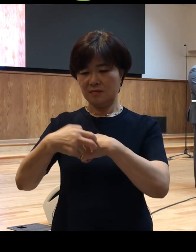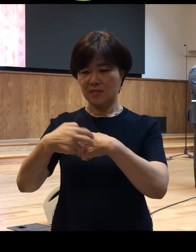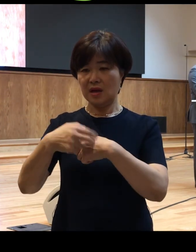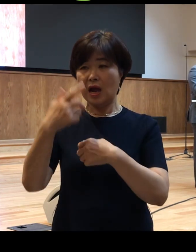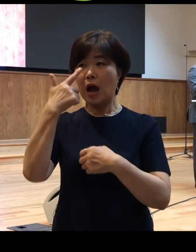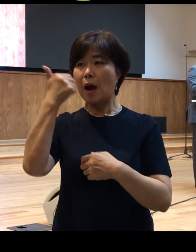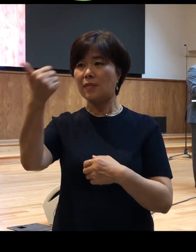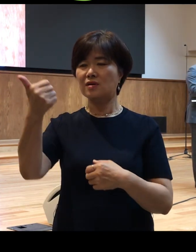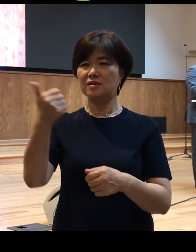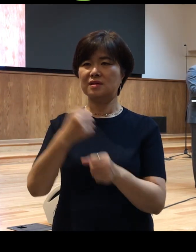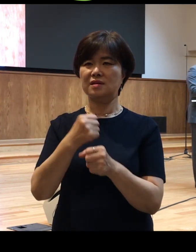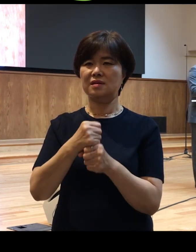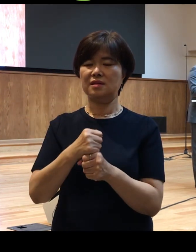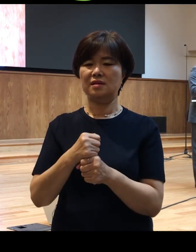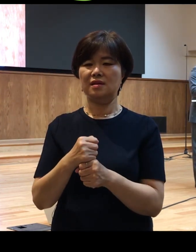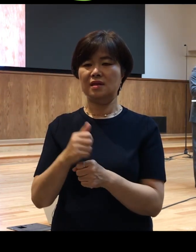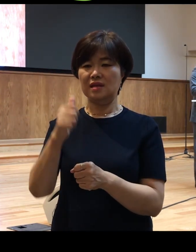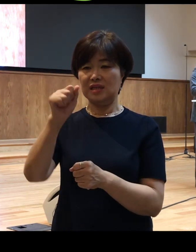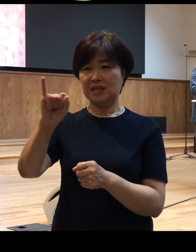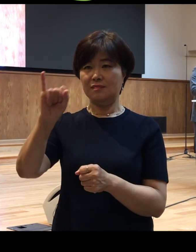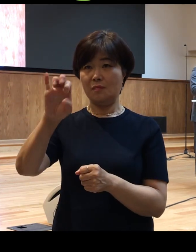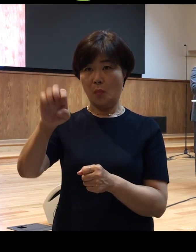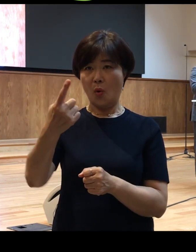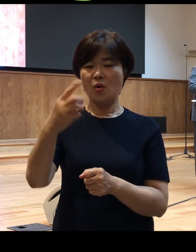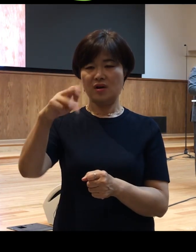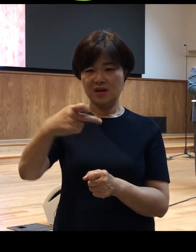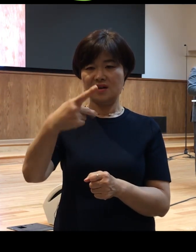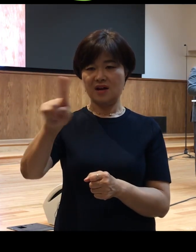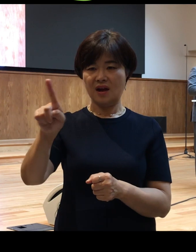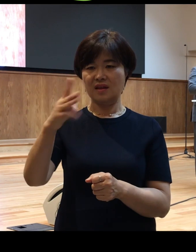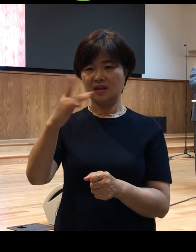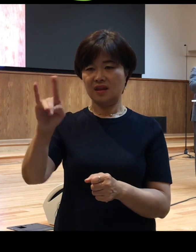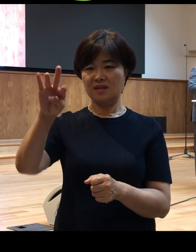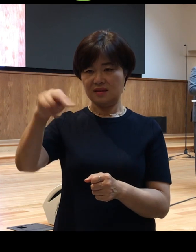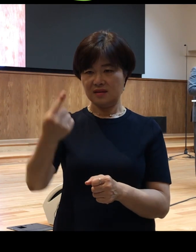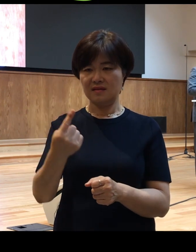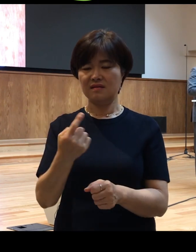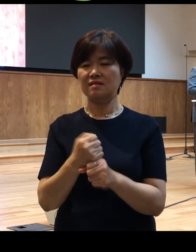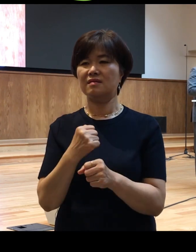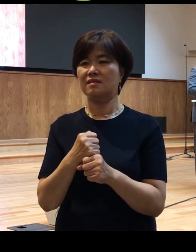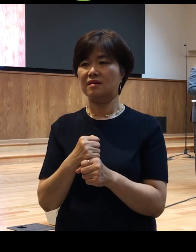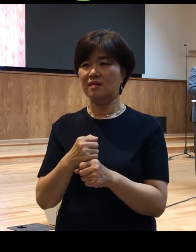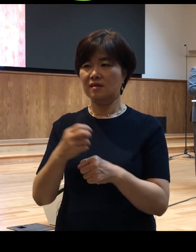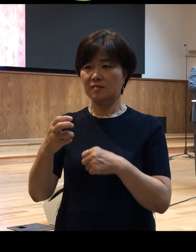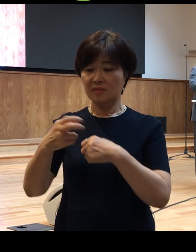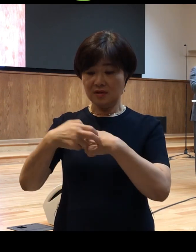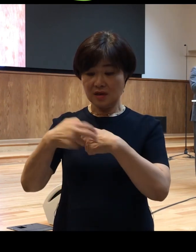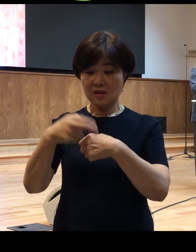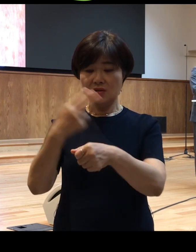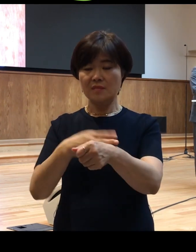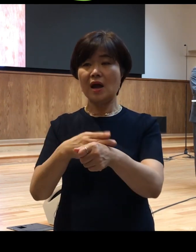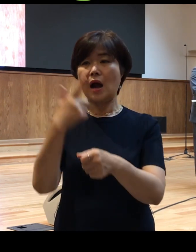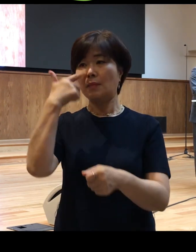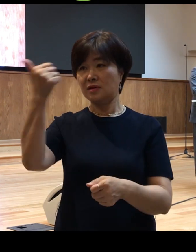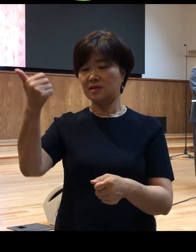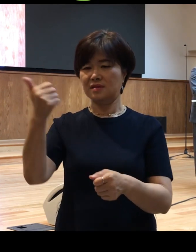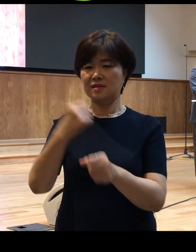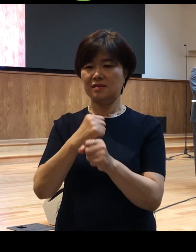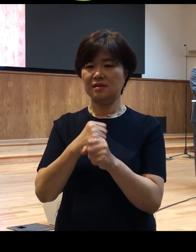누구입니까? 히포크라테스 선서를 하지 않습니까? 그러면 히포크라테스가 뭐라고